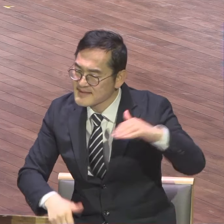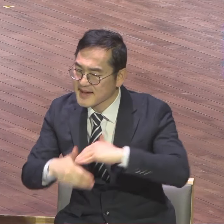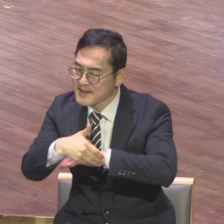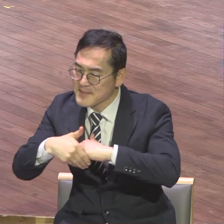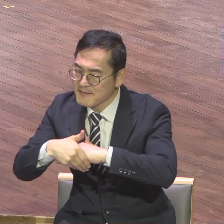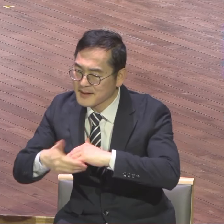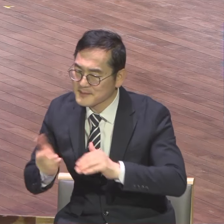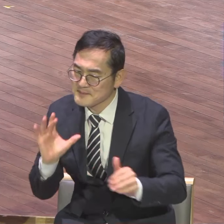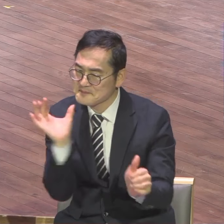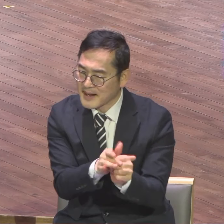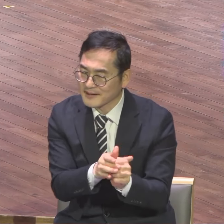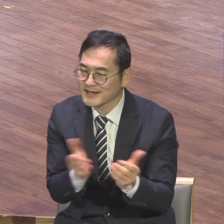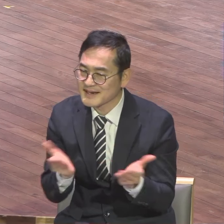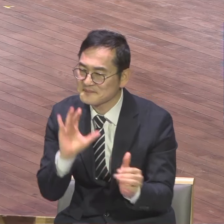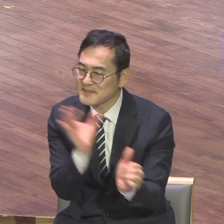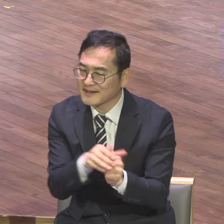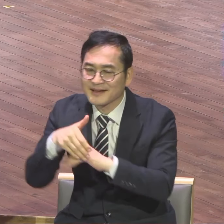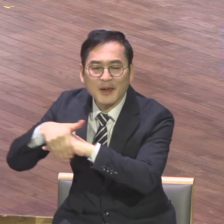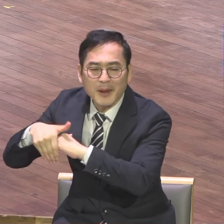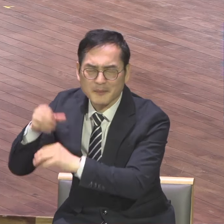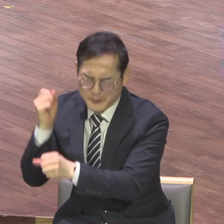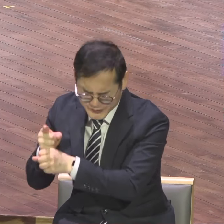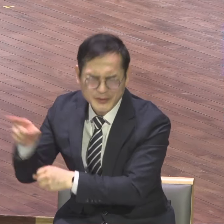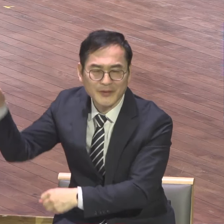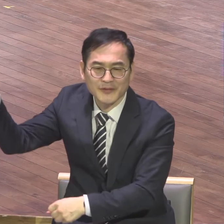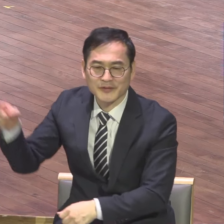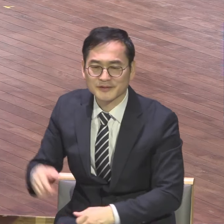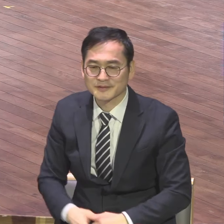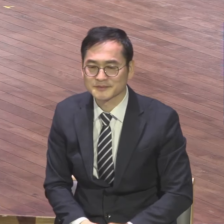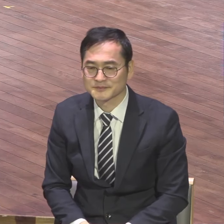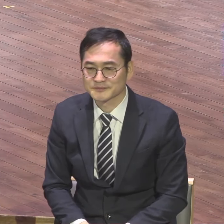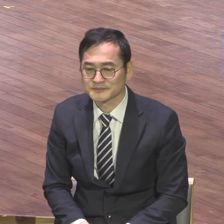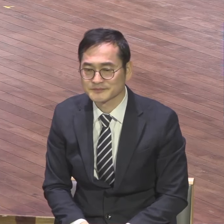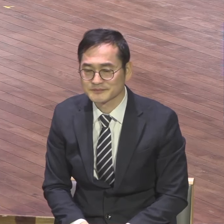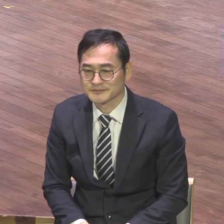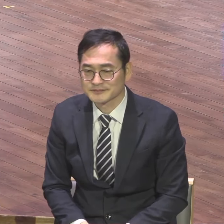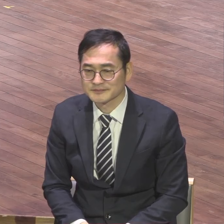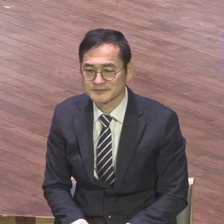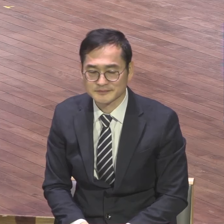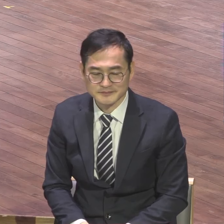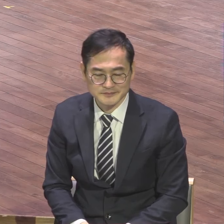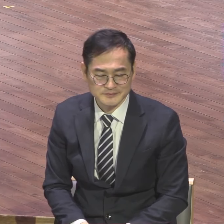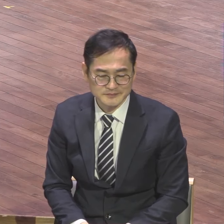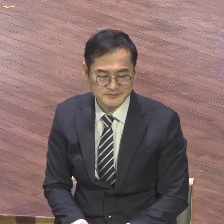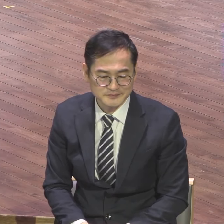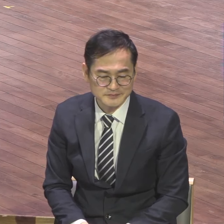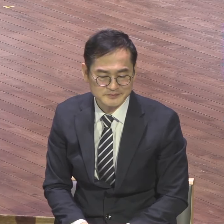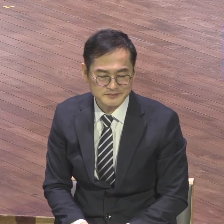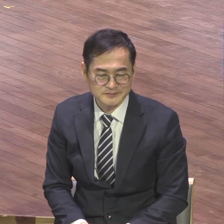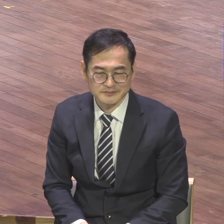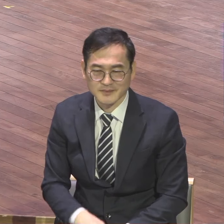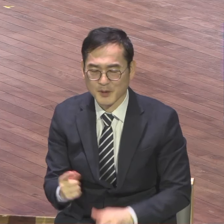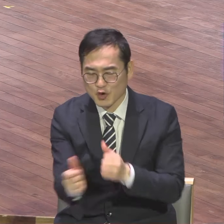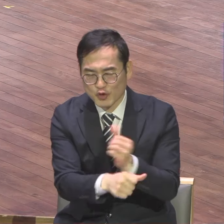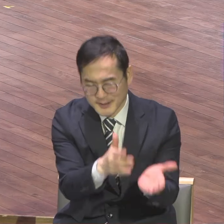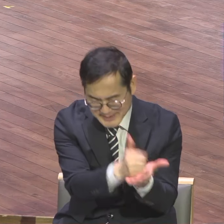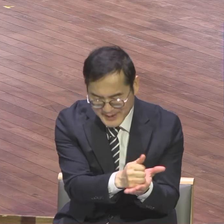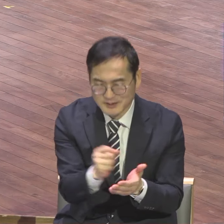인식하고 직분 감당해야 됩니다 직분은 다양하지요 어떤 분은 위원장으로 어떤 분은 국장으로 어떤 분은 교사로 어떤